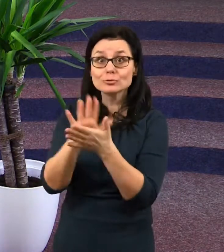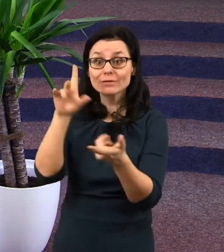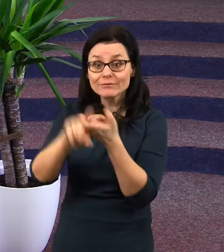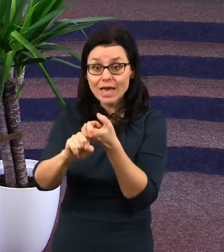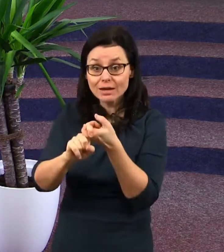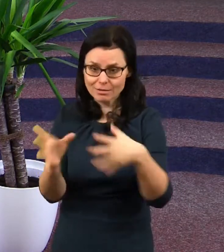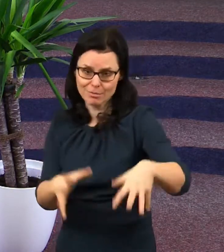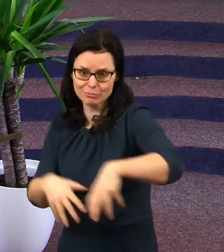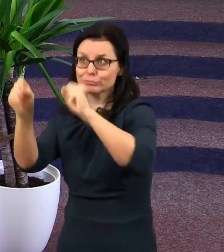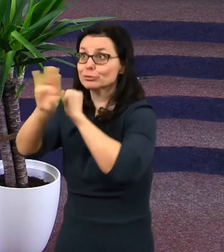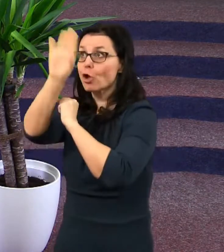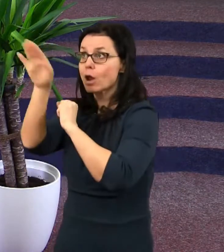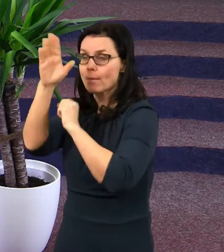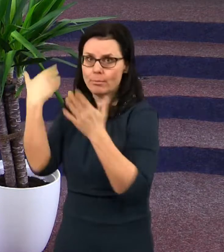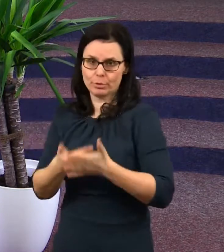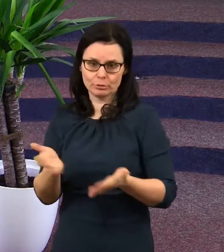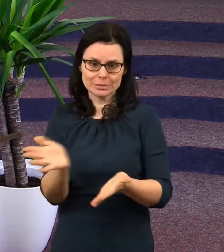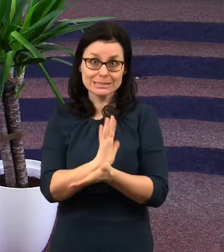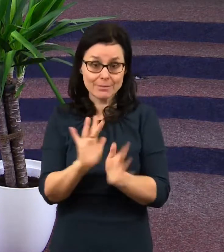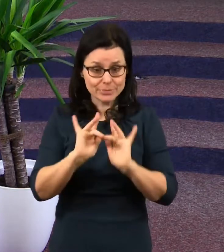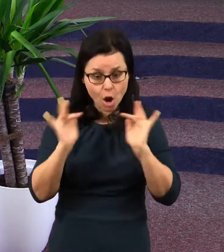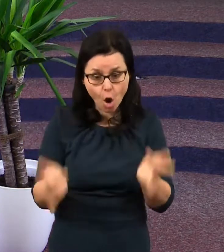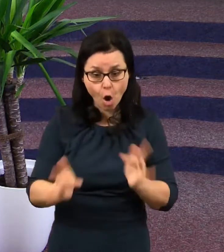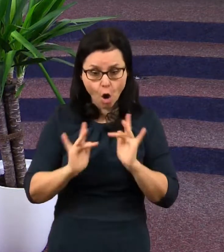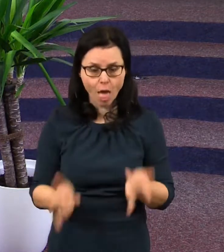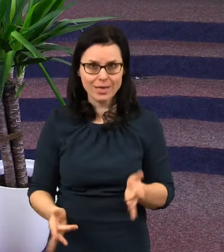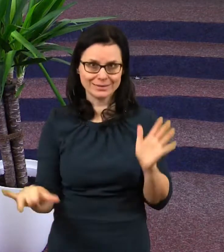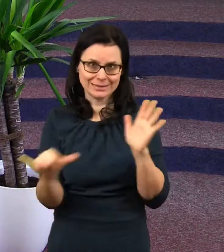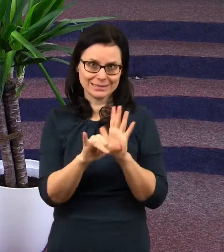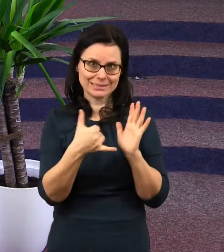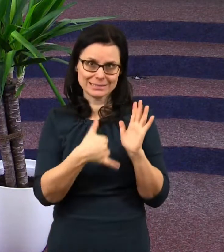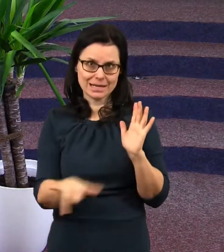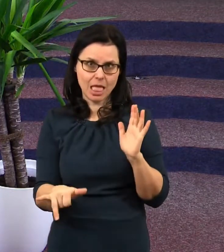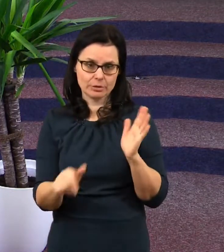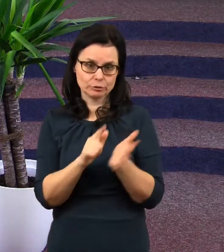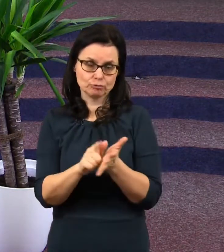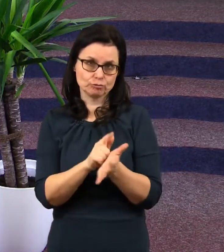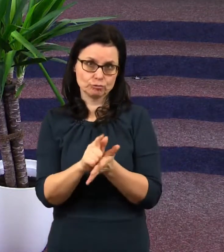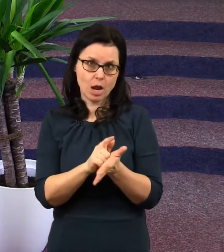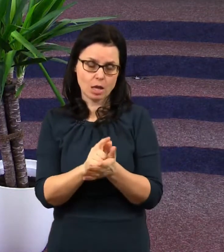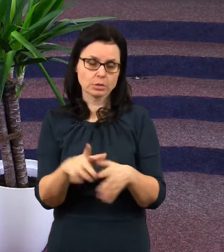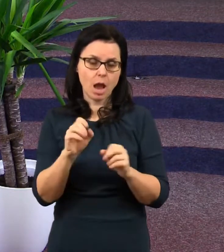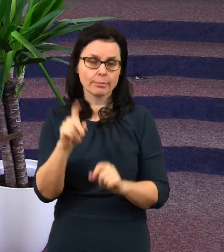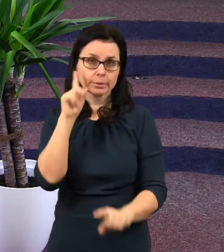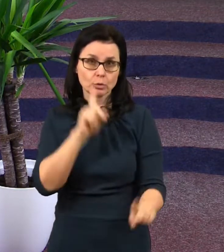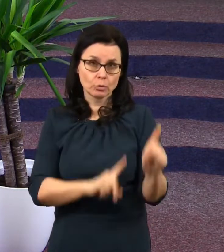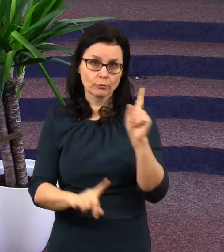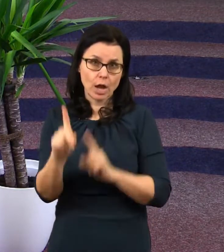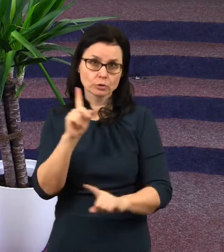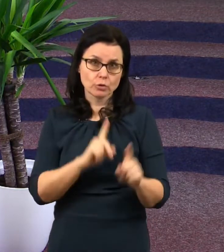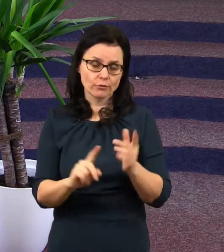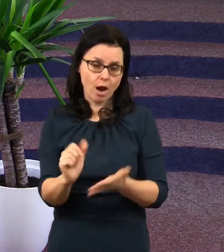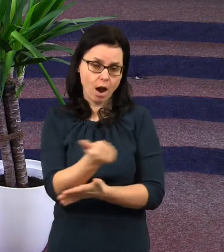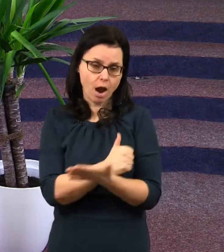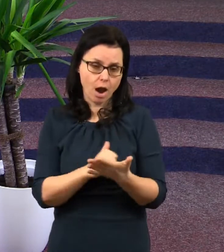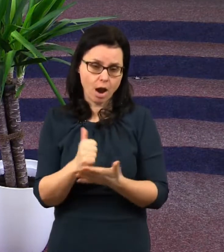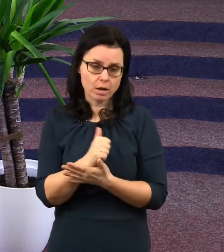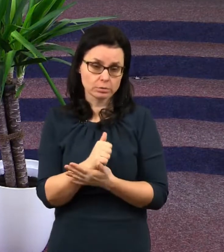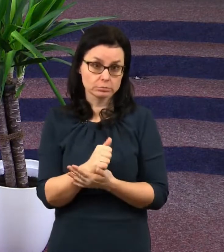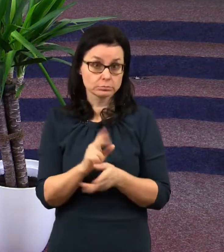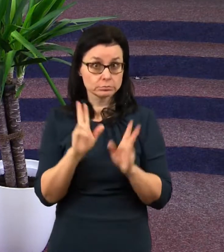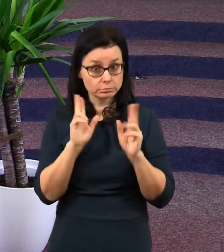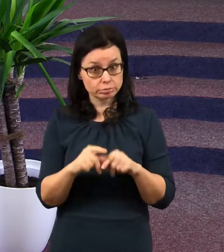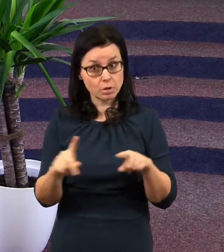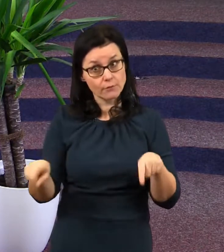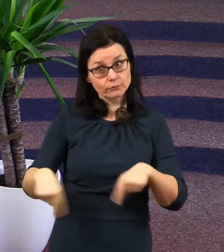pustá a prázdná a on bude mít tisíc let čas na to, aby přemýšlel, jestli se mu ta